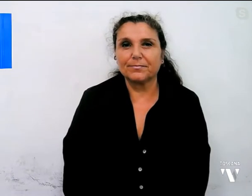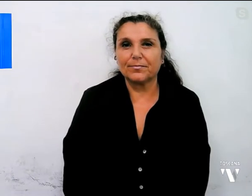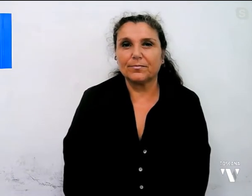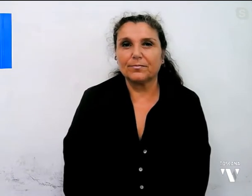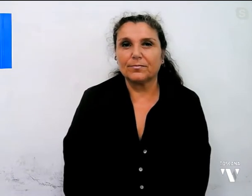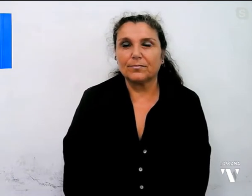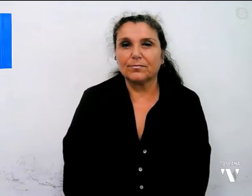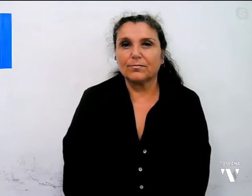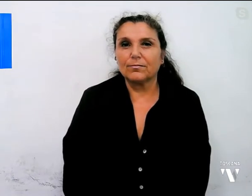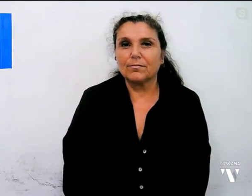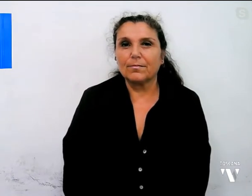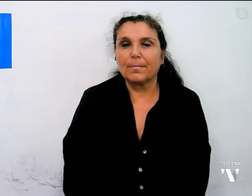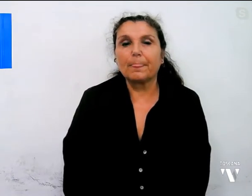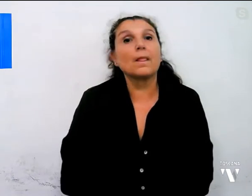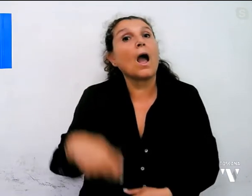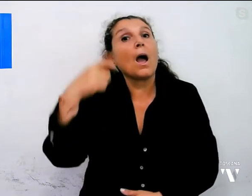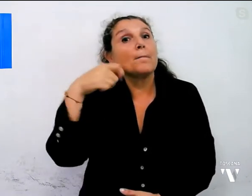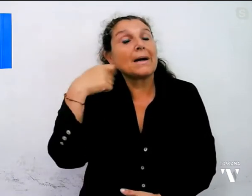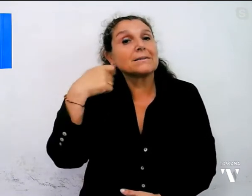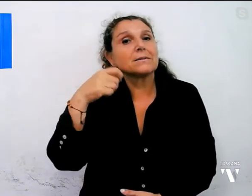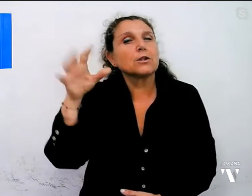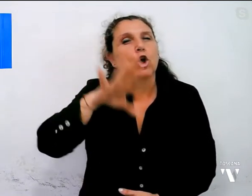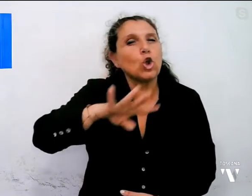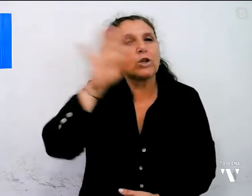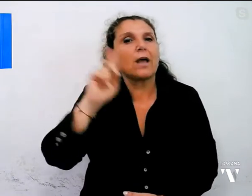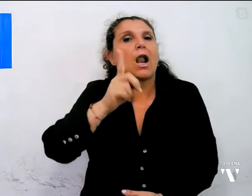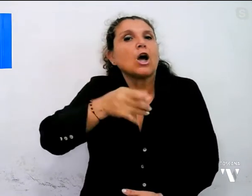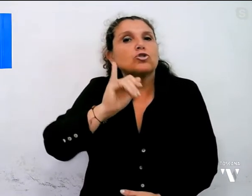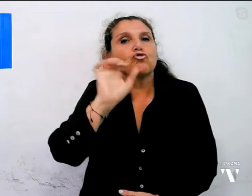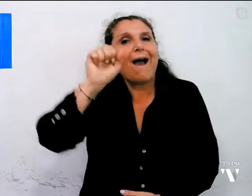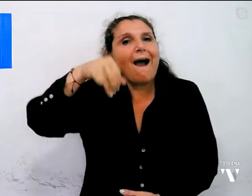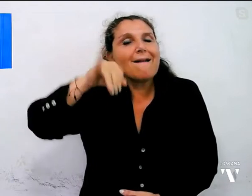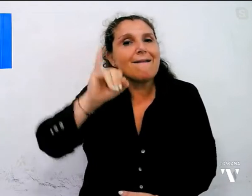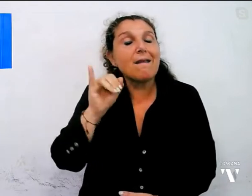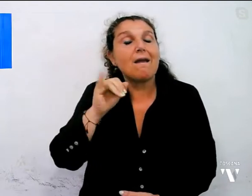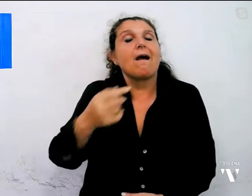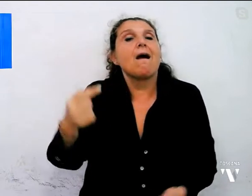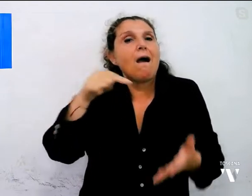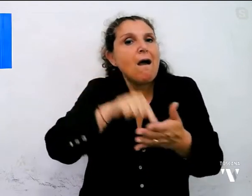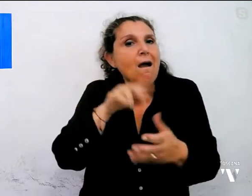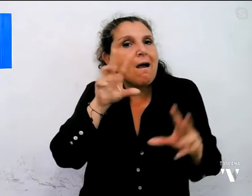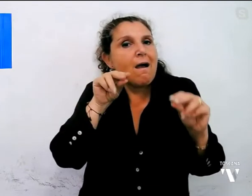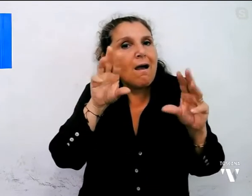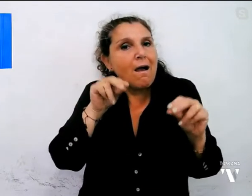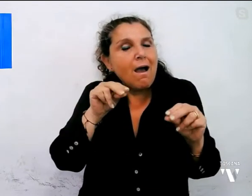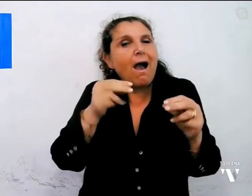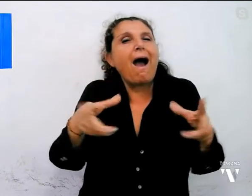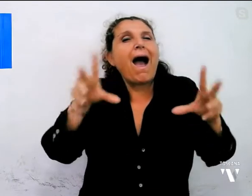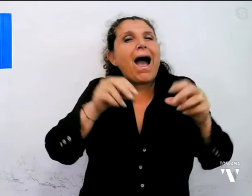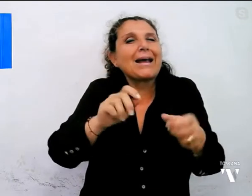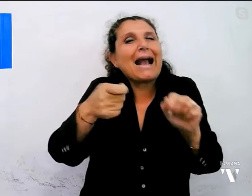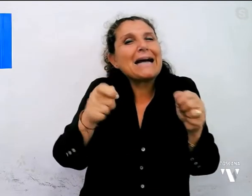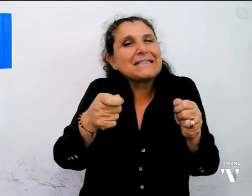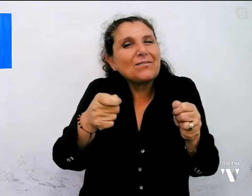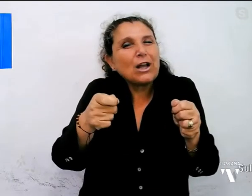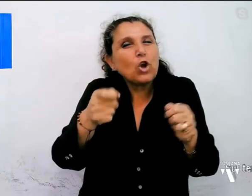Il presidente della Toscana Eugenio Gianni è tornato a parlare del rigassificatore a Piombino